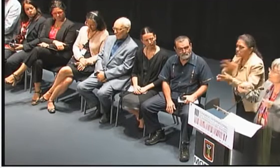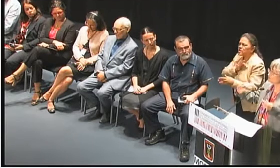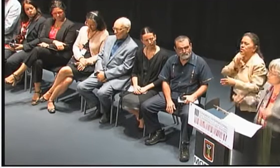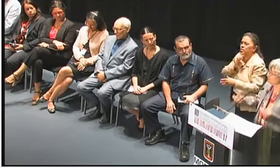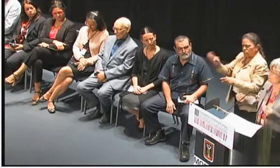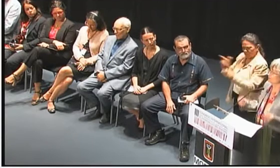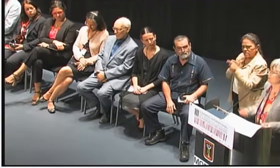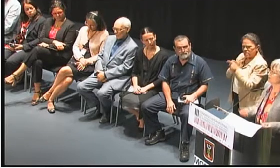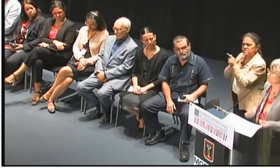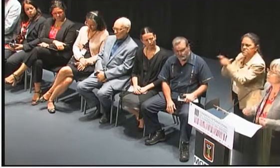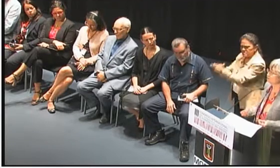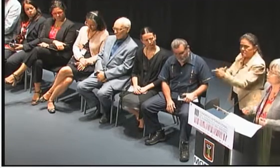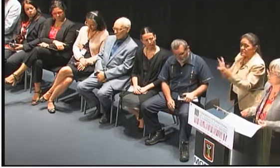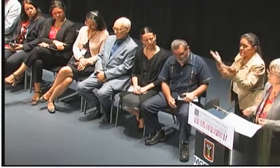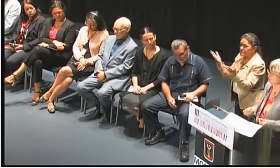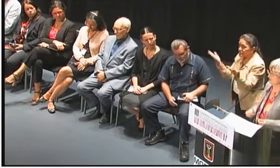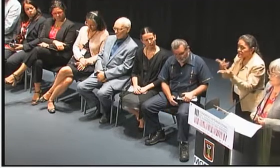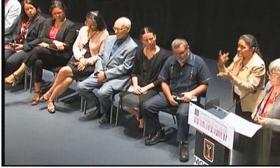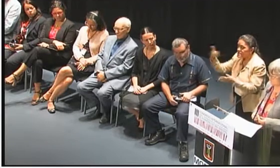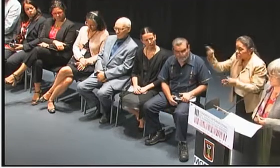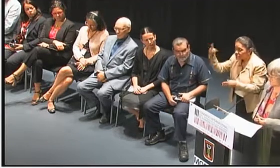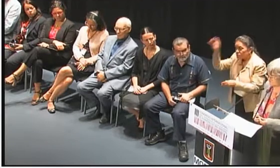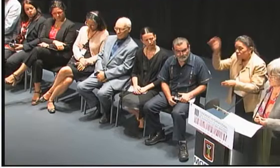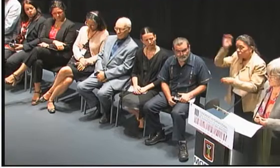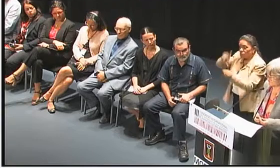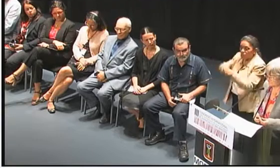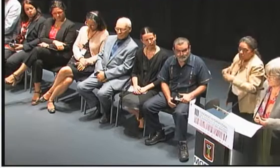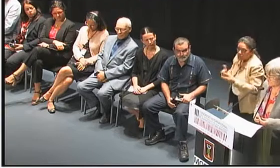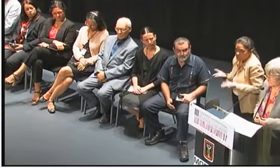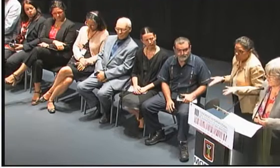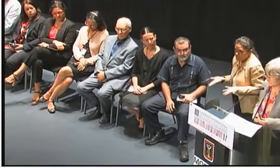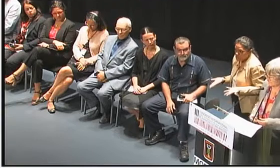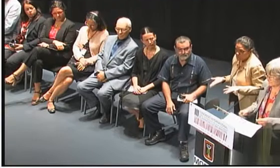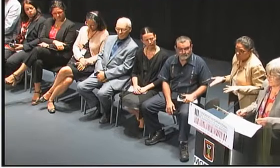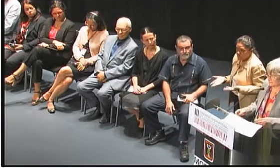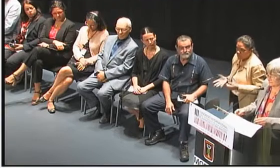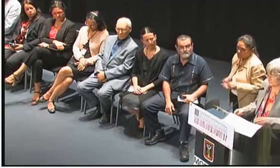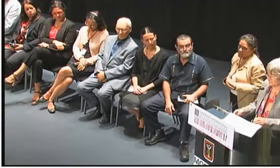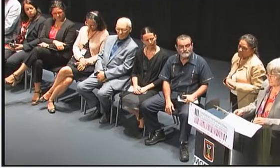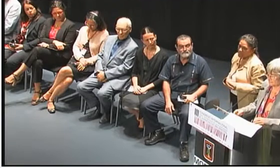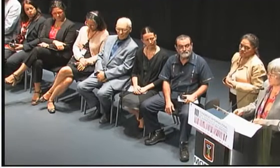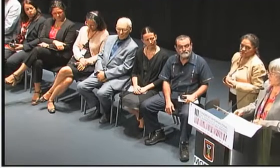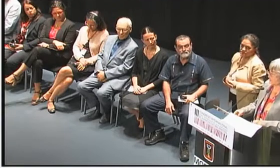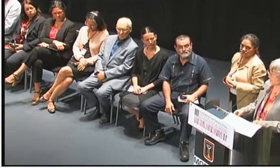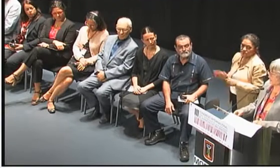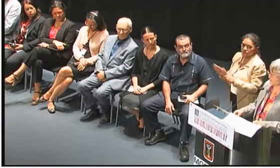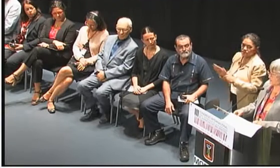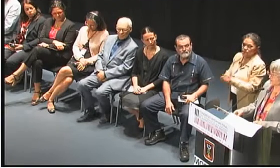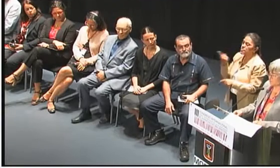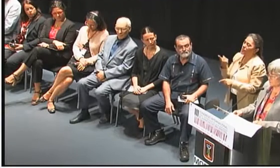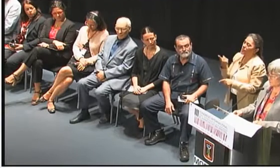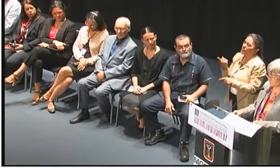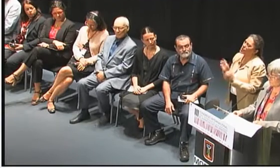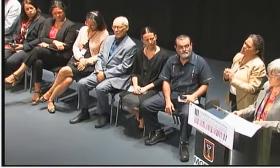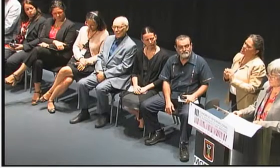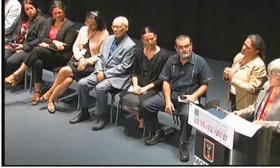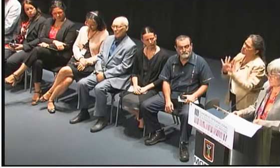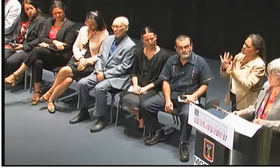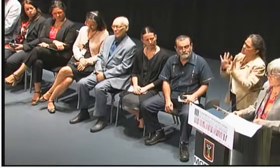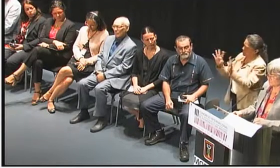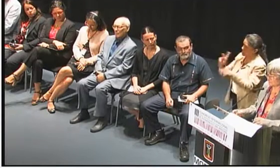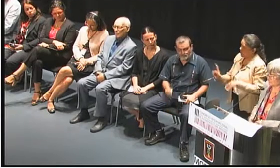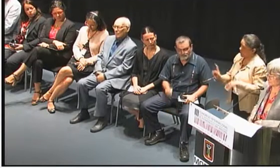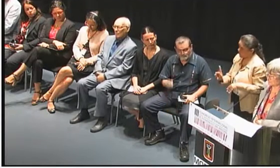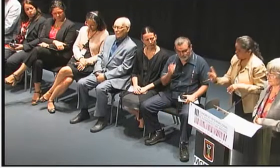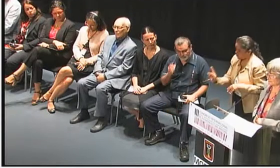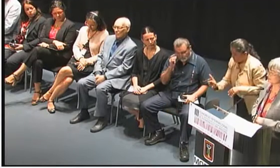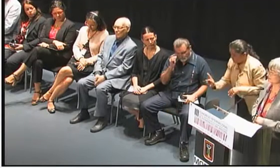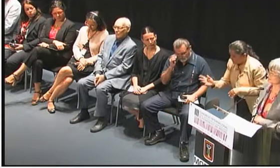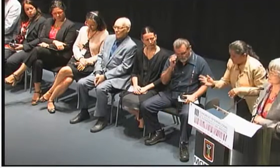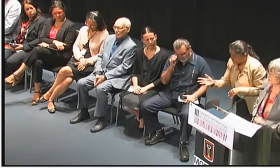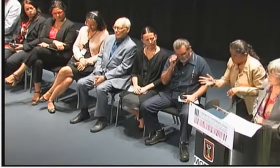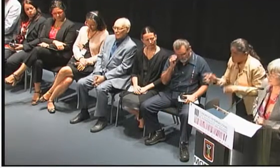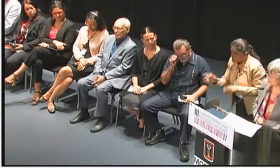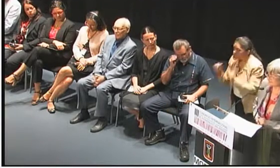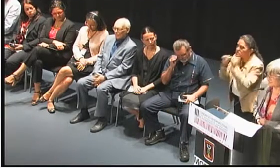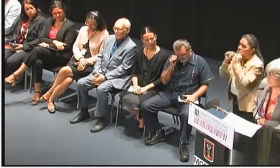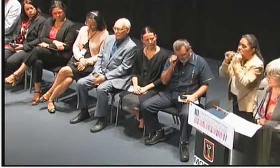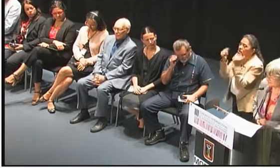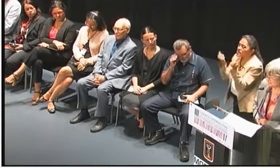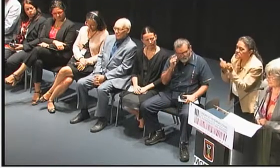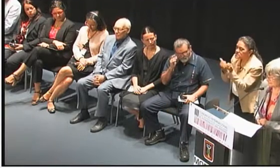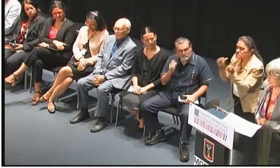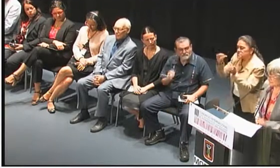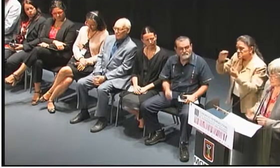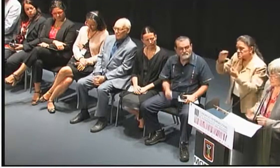produciendo sus culturas? Porque es muy claro que los pueblos, las organizaciones